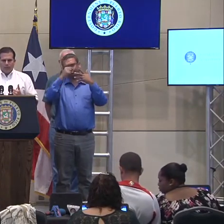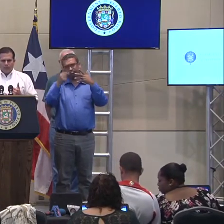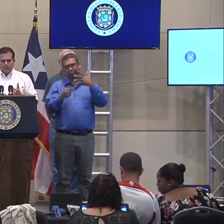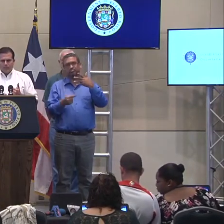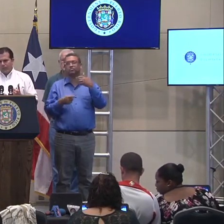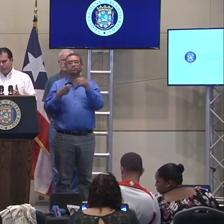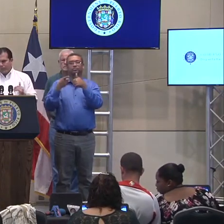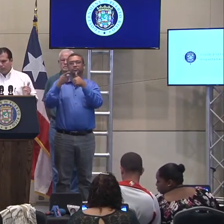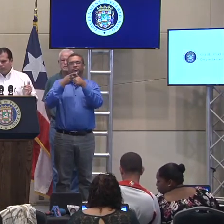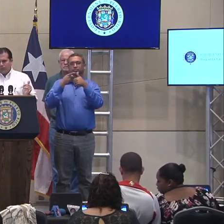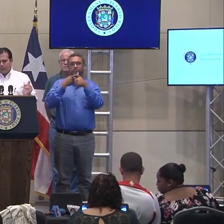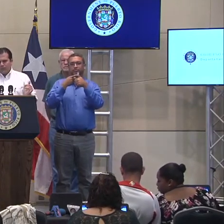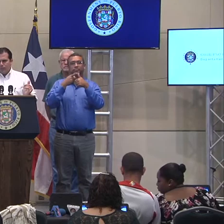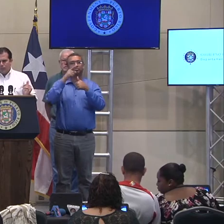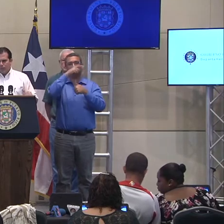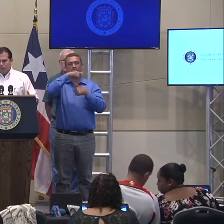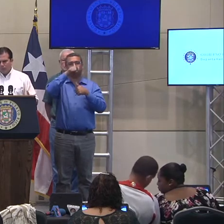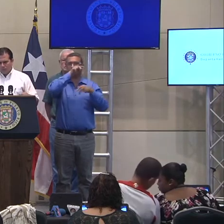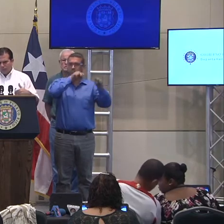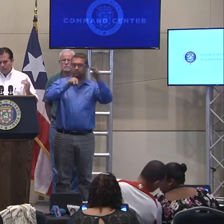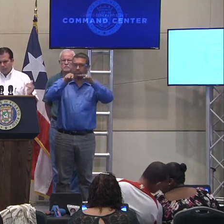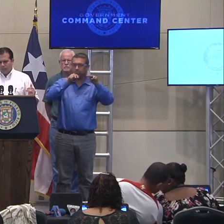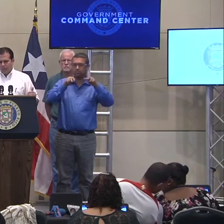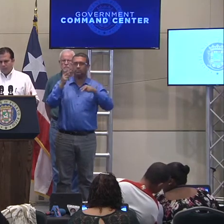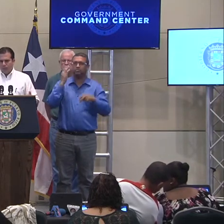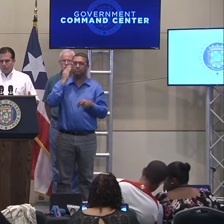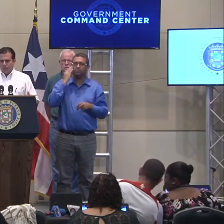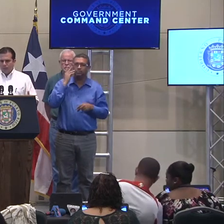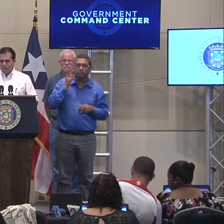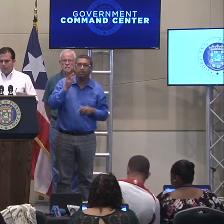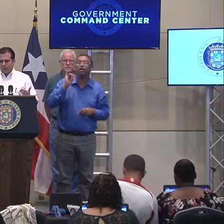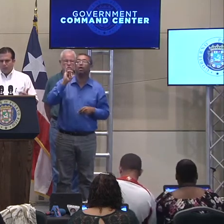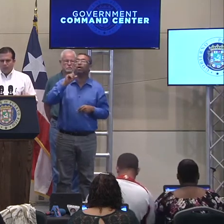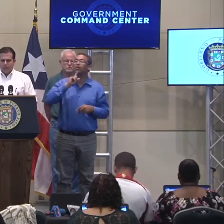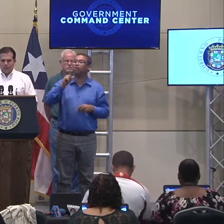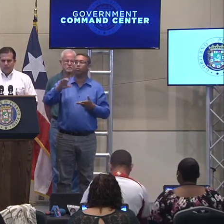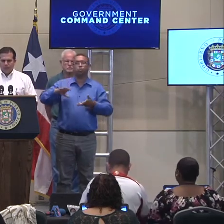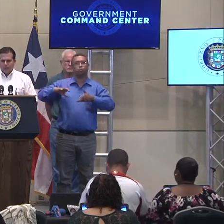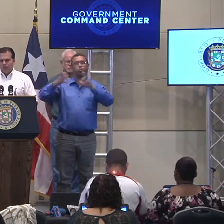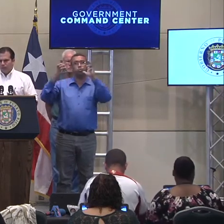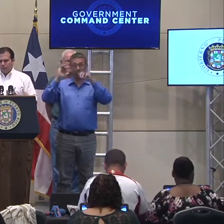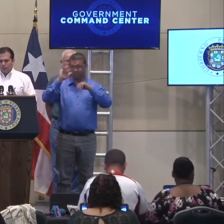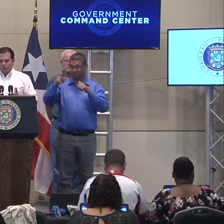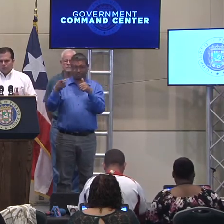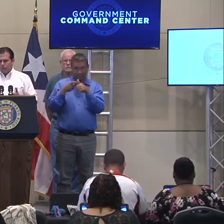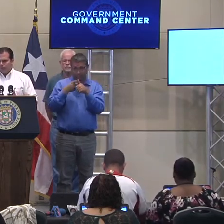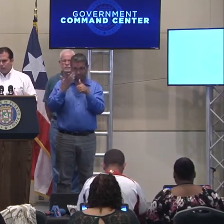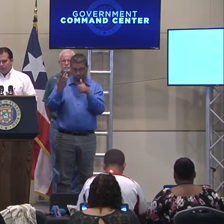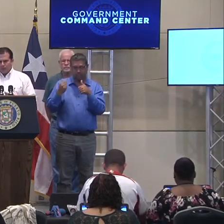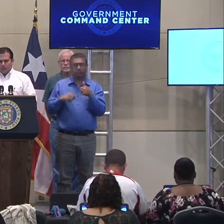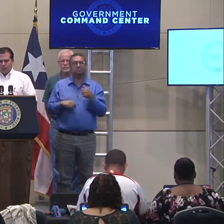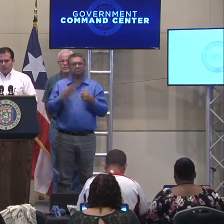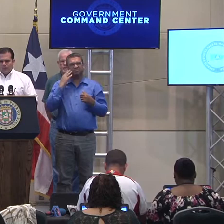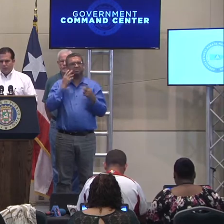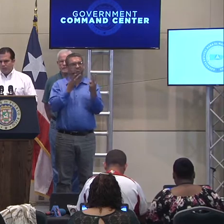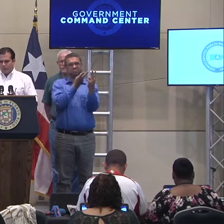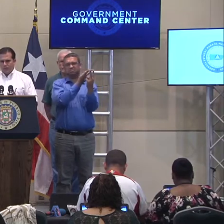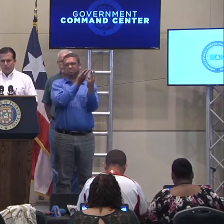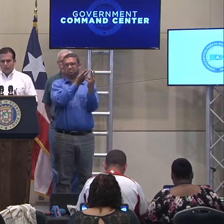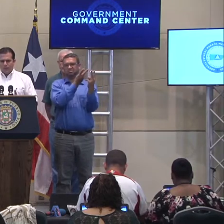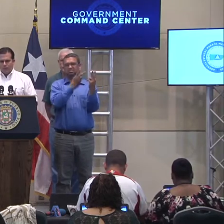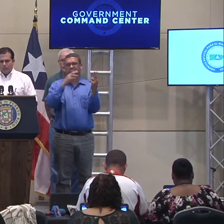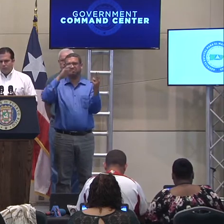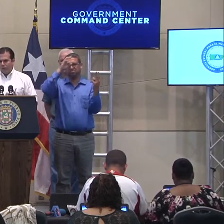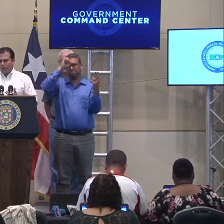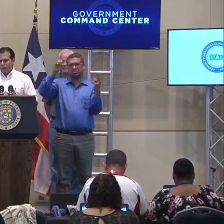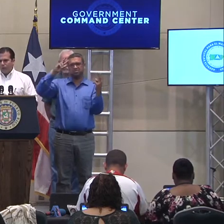eh, de la magnitud del desastre en Puerto Rico. Eso es, eh, importante, ¿verdad?, que exista esa evidencia. Yo entiendo que tanto el presidente como el vicepresidente se